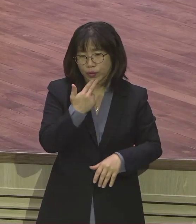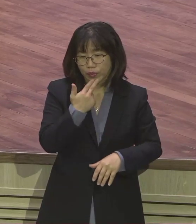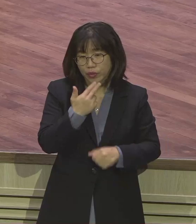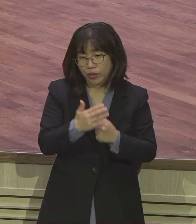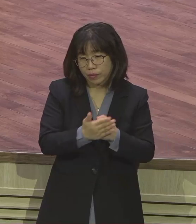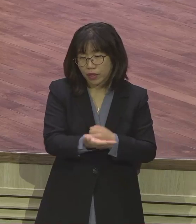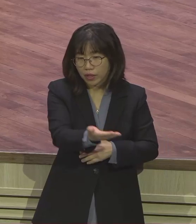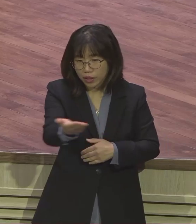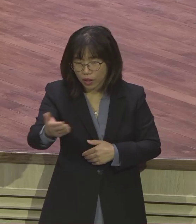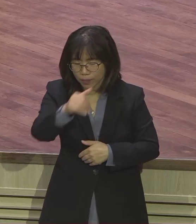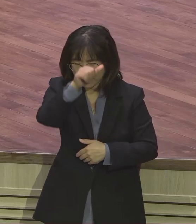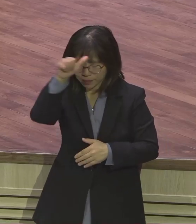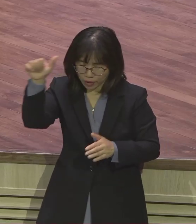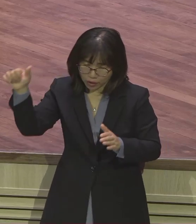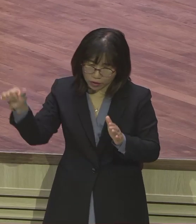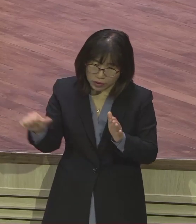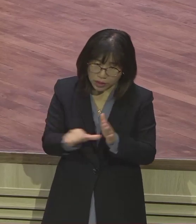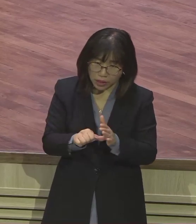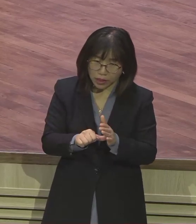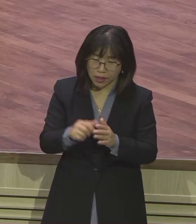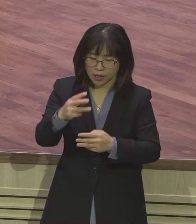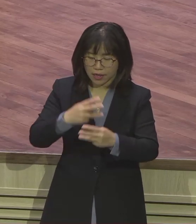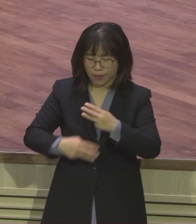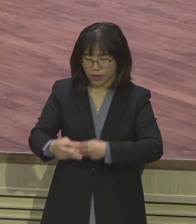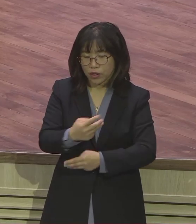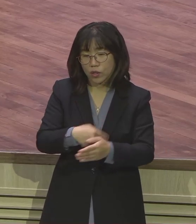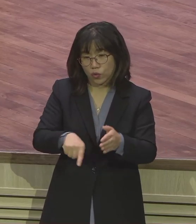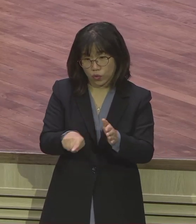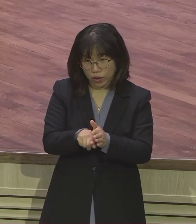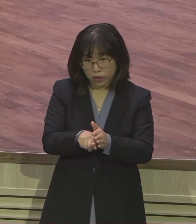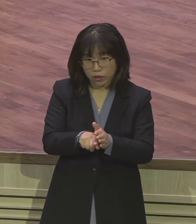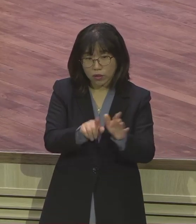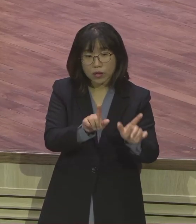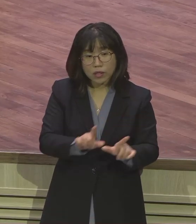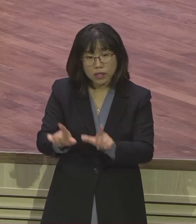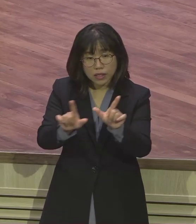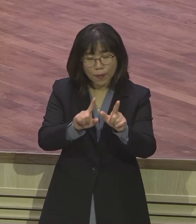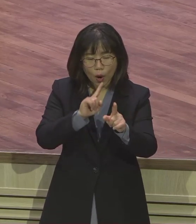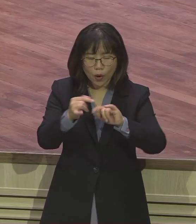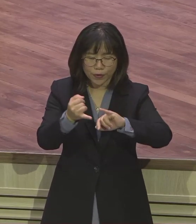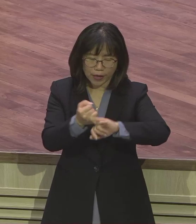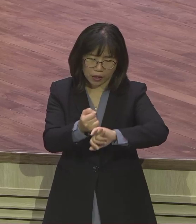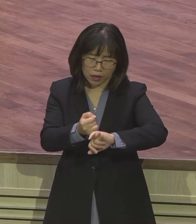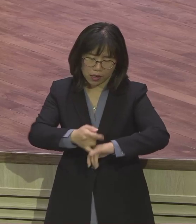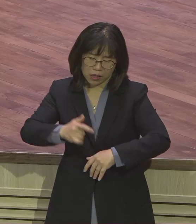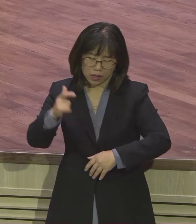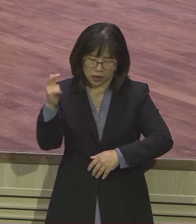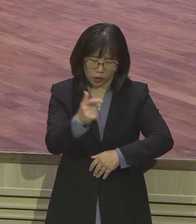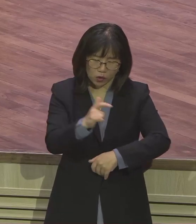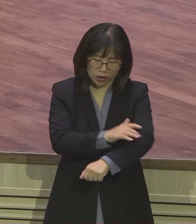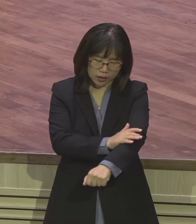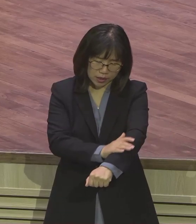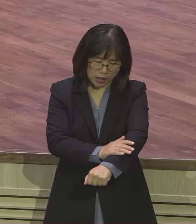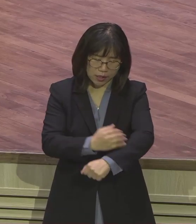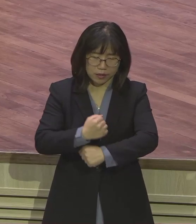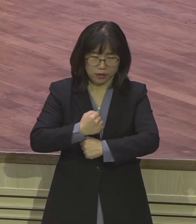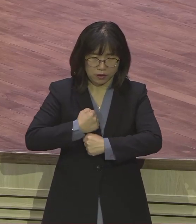우리 랩런트의 삶을 은약 교육은 견고하게 지켜줍니다. 이 아이들이 살아서 중학교가 고등학교,